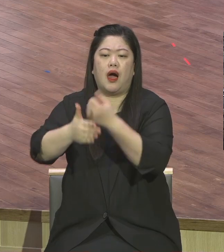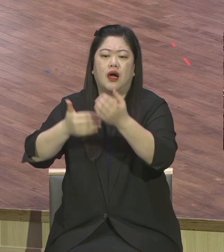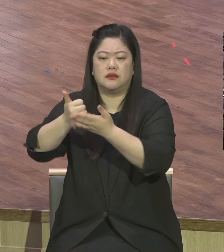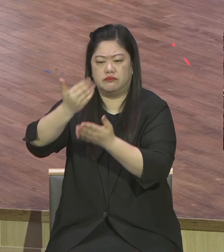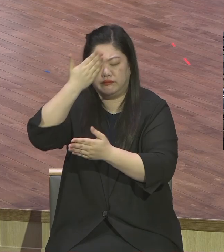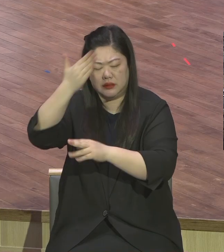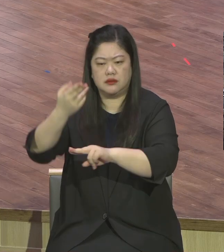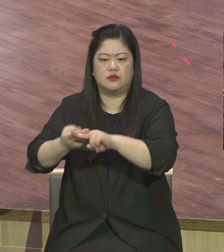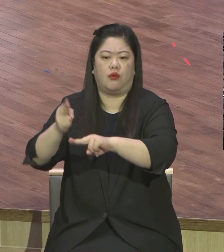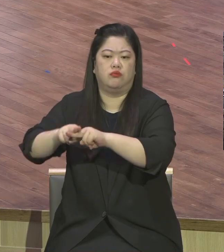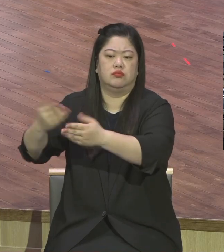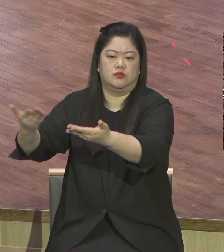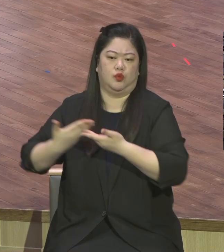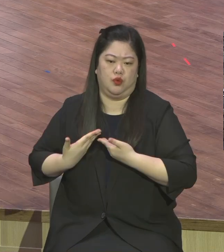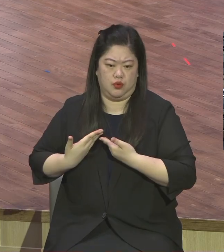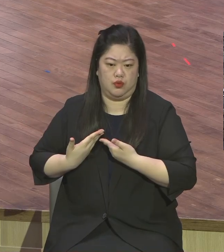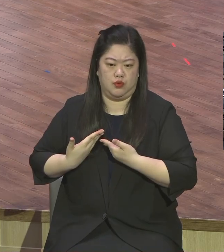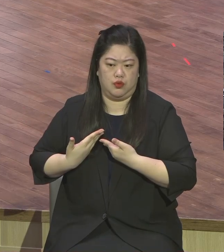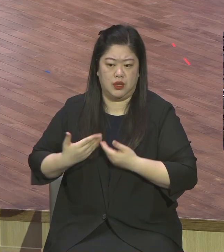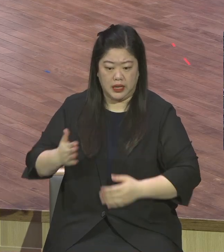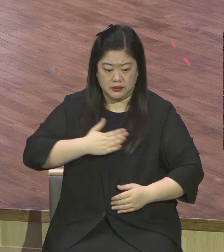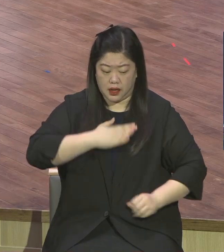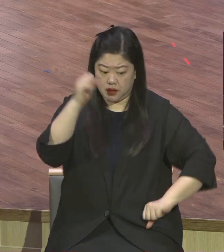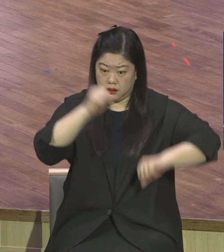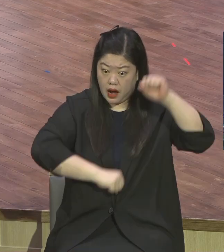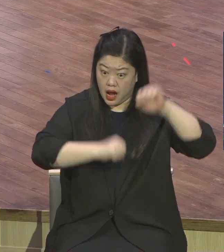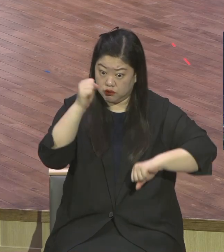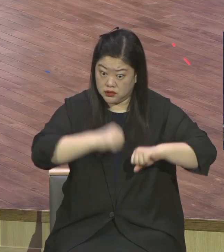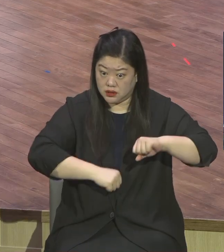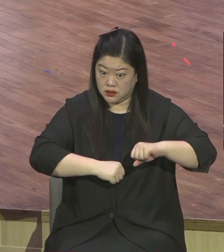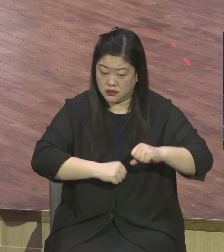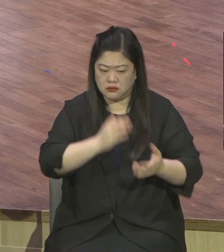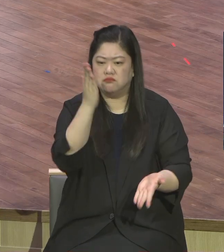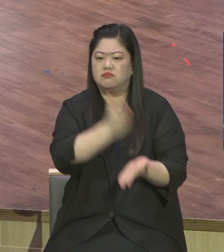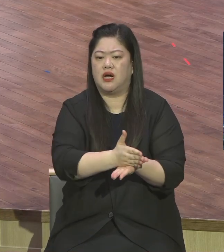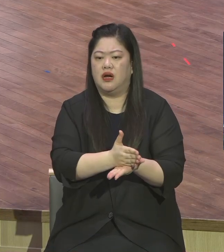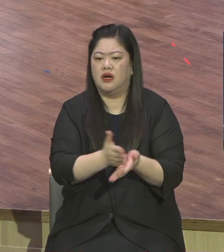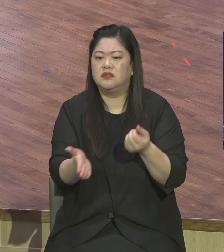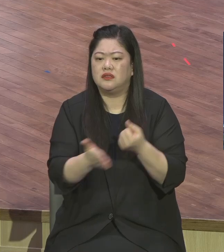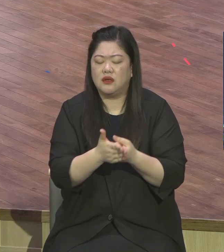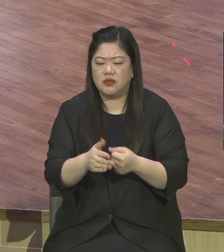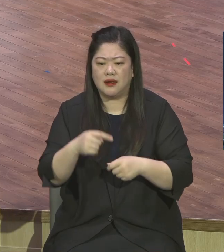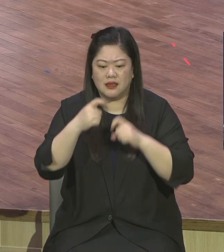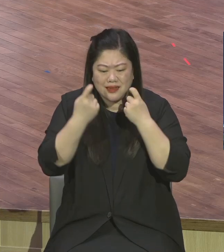행위에서 난 것이 아니니 누구들이 자랑시 못하게 하려 하십니다.